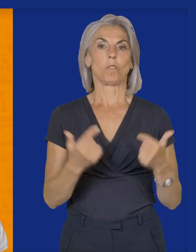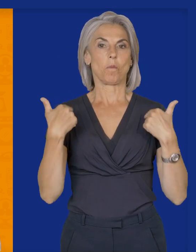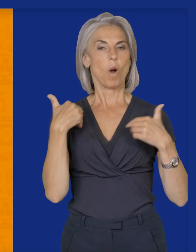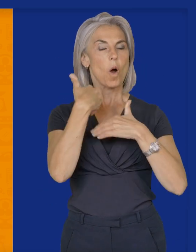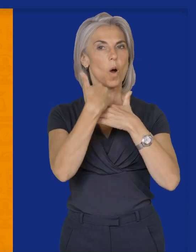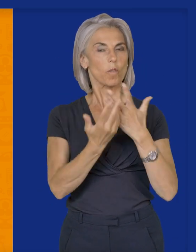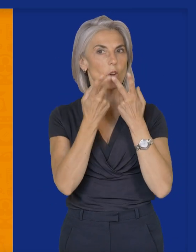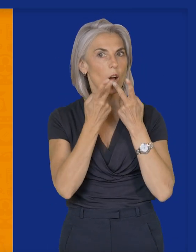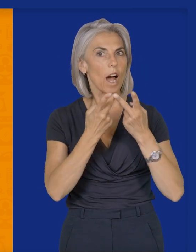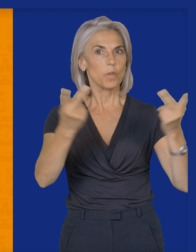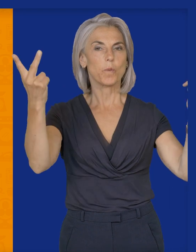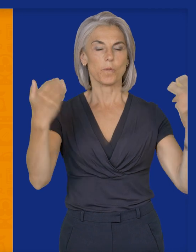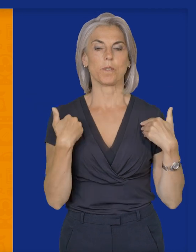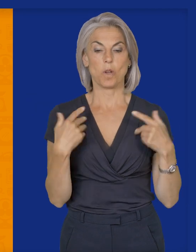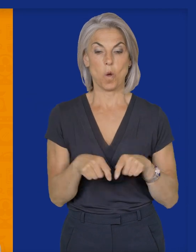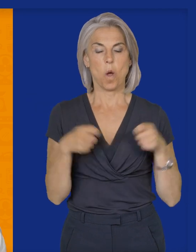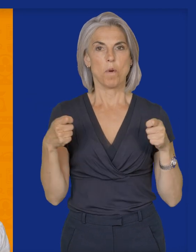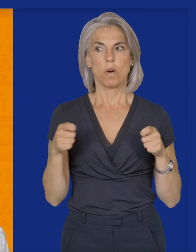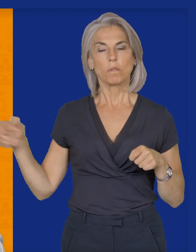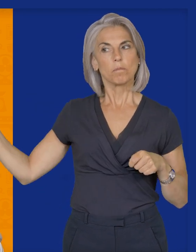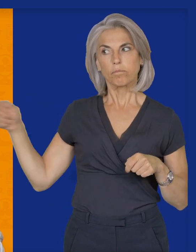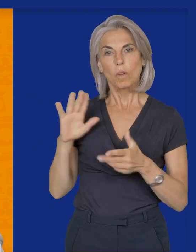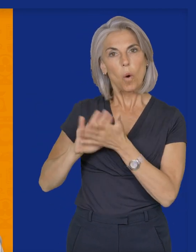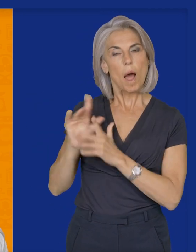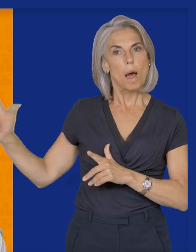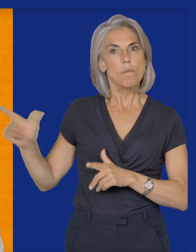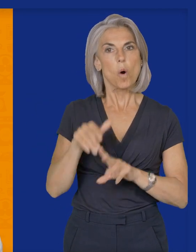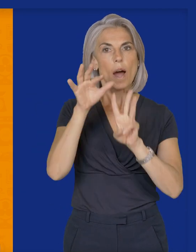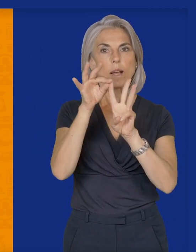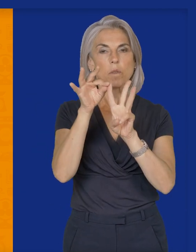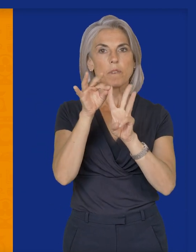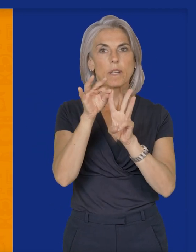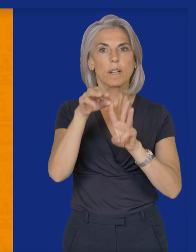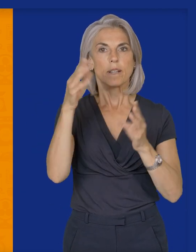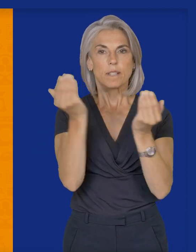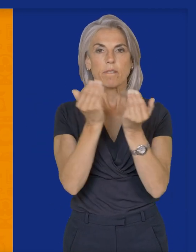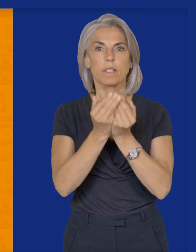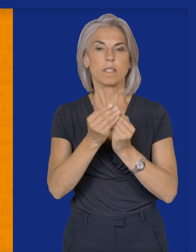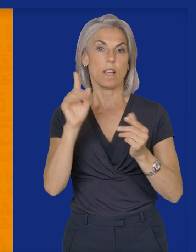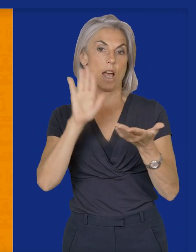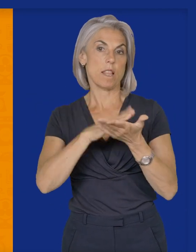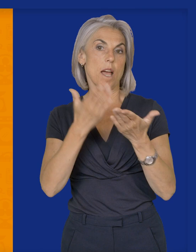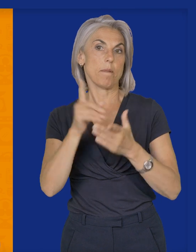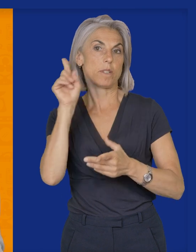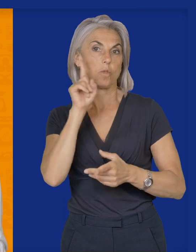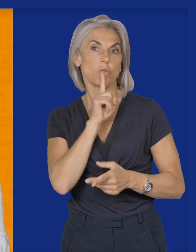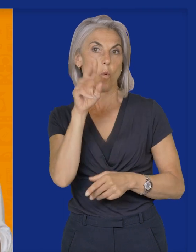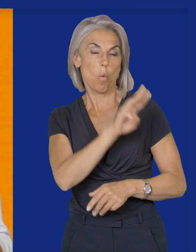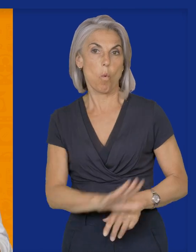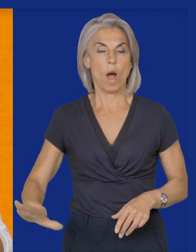suis heureux de vous annoncer que nous démarrons une collaboration avec le SISW, le service d'interprétation des sourds